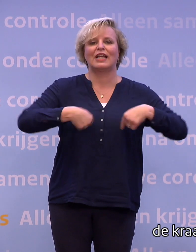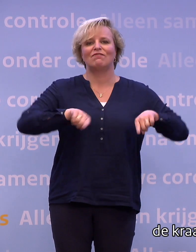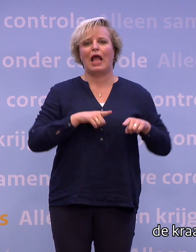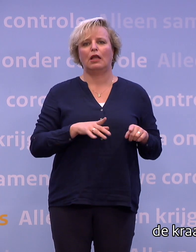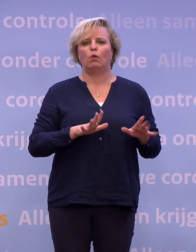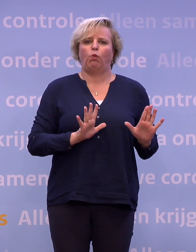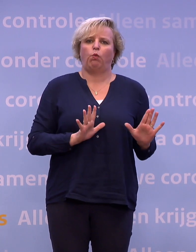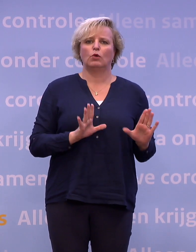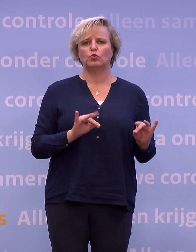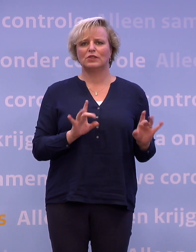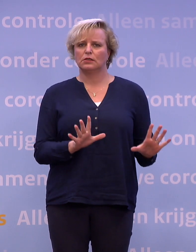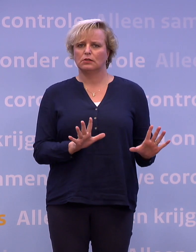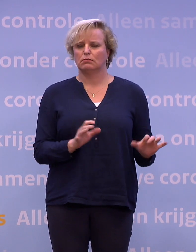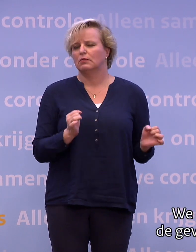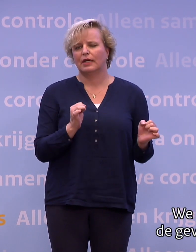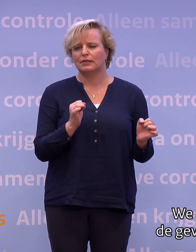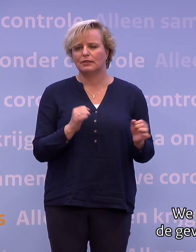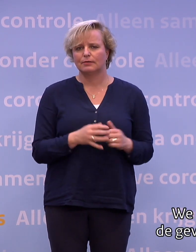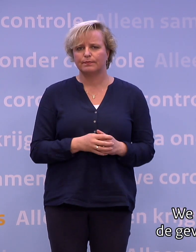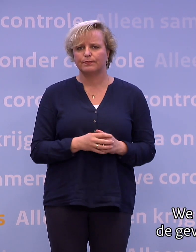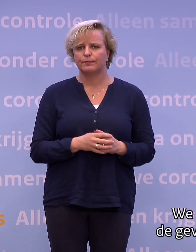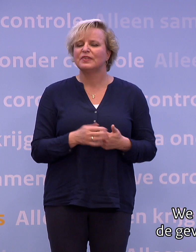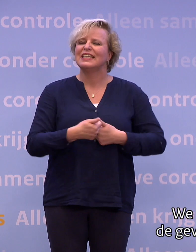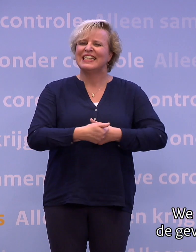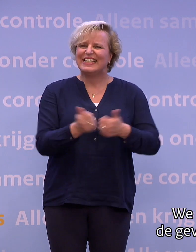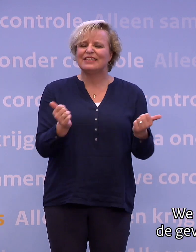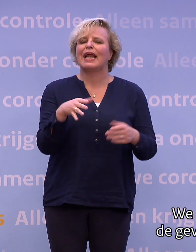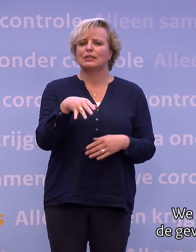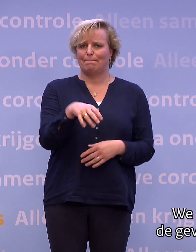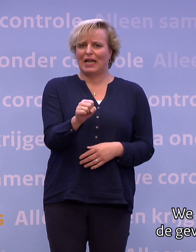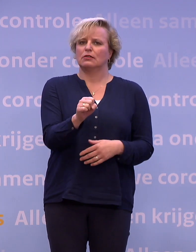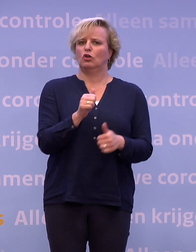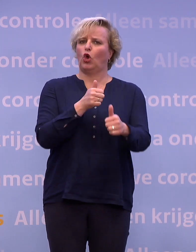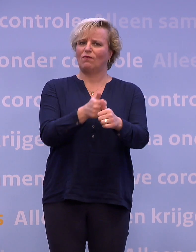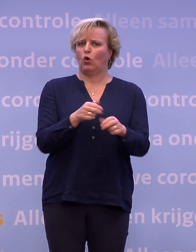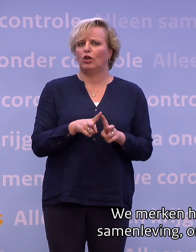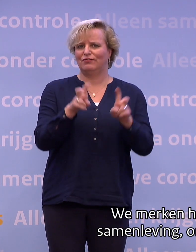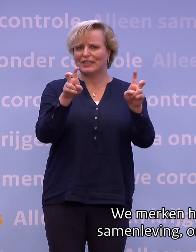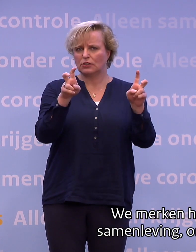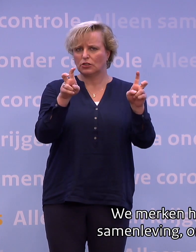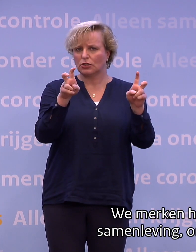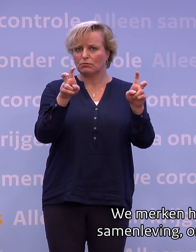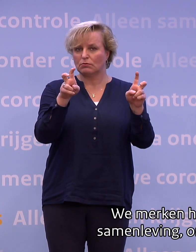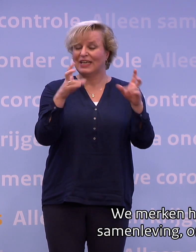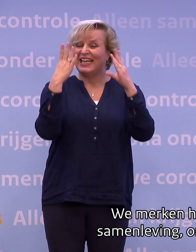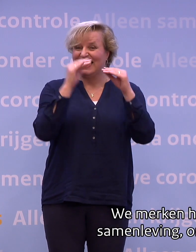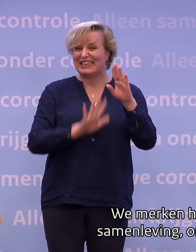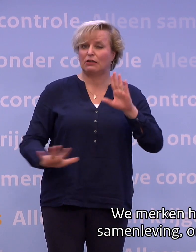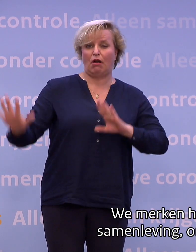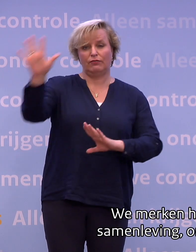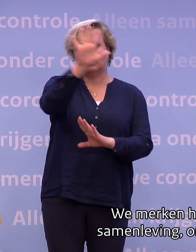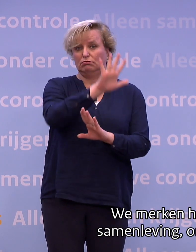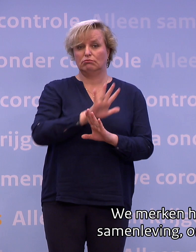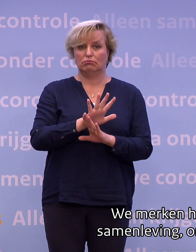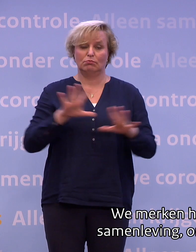open laten staan. We merken allemaal de gevolgen van dit virus. We merken het in heel Nederland, onze